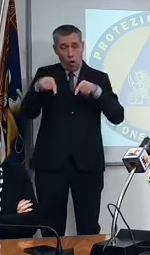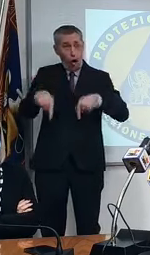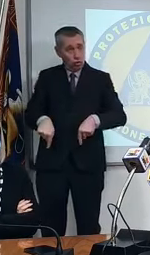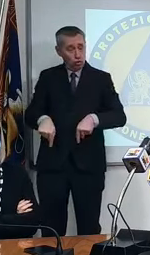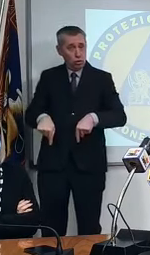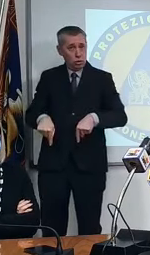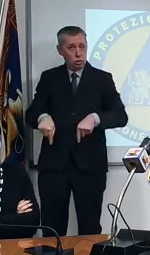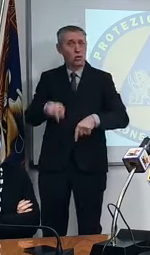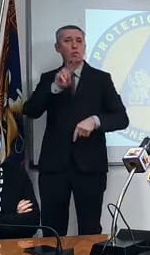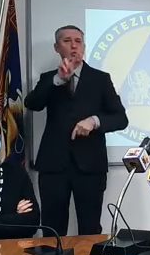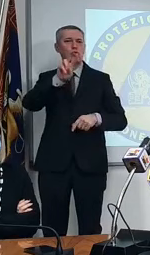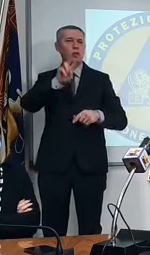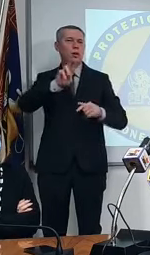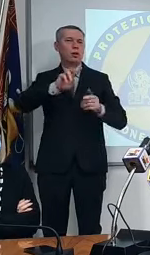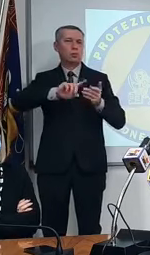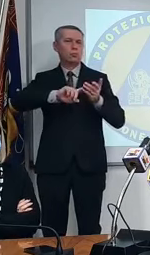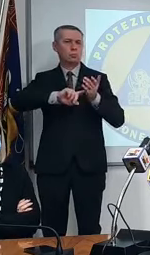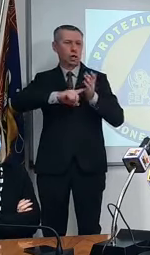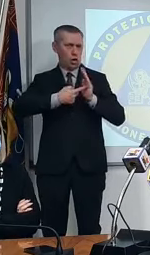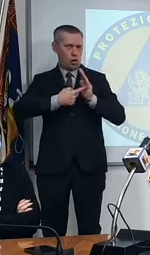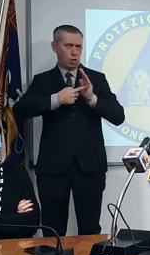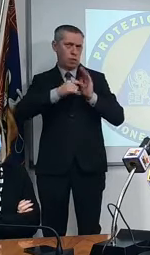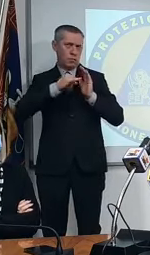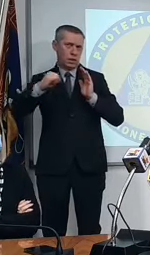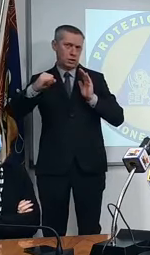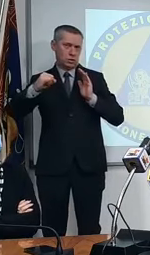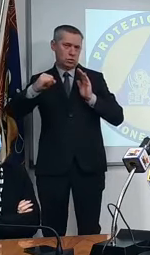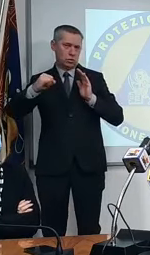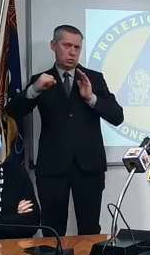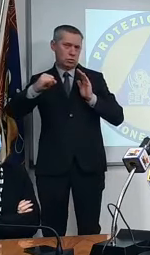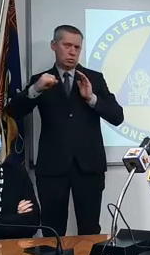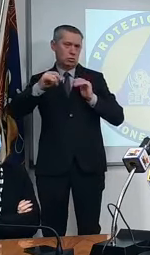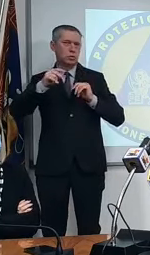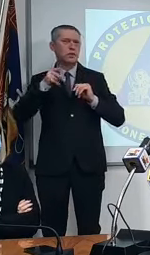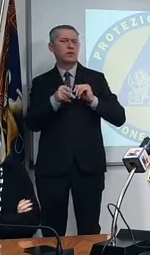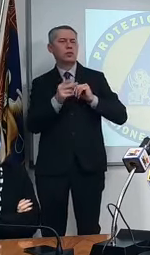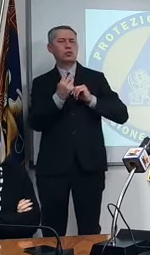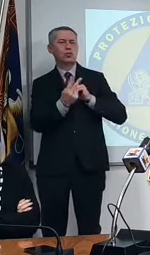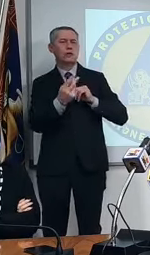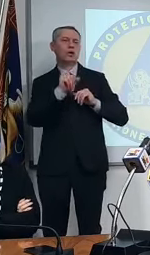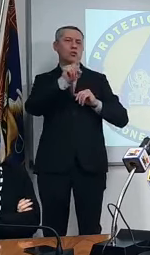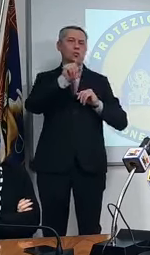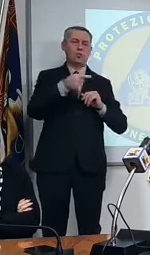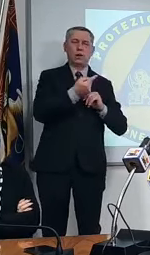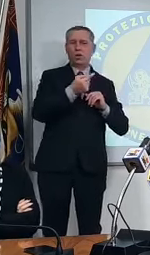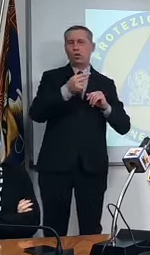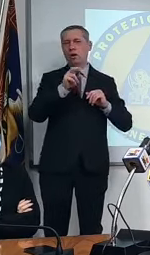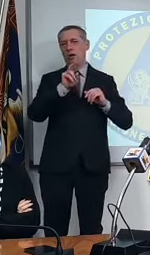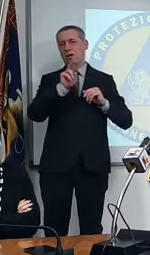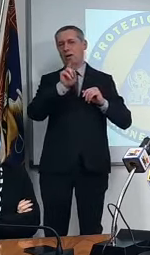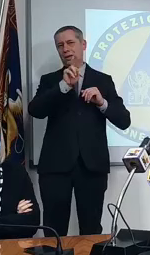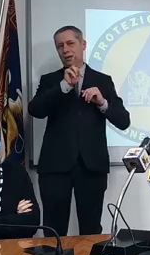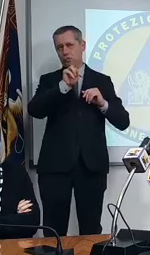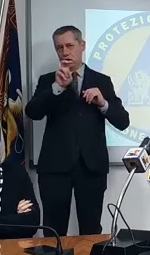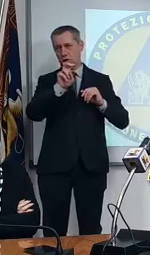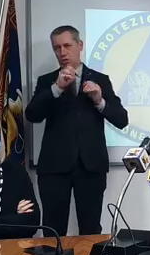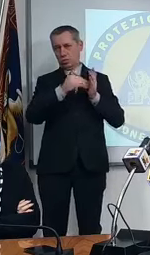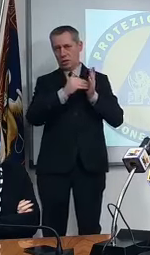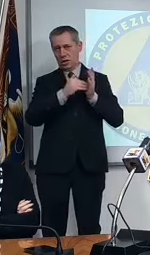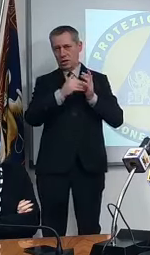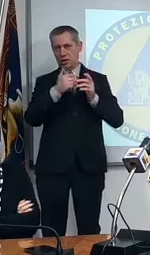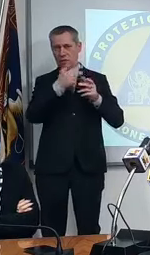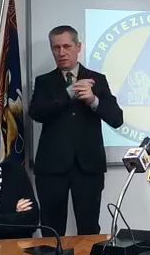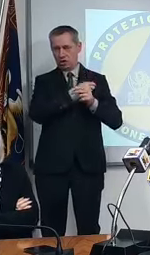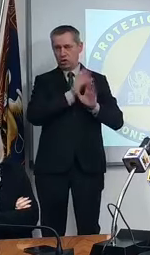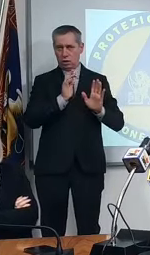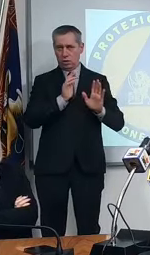due milioni e mezzo di vaccini giusto? diviso due fa un milione e due vuol dire che comunque già ho messo se sono partito